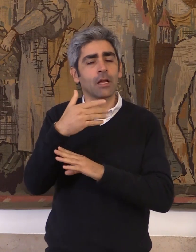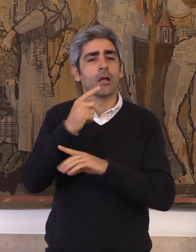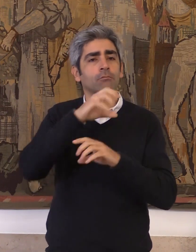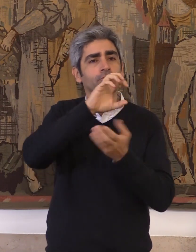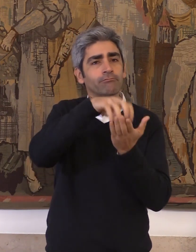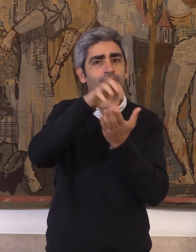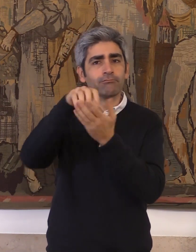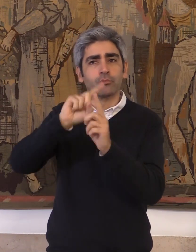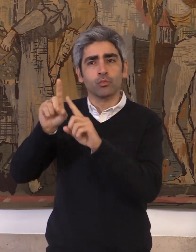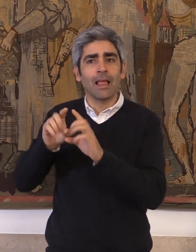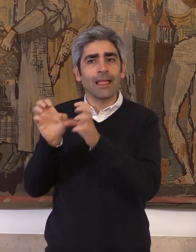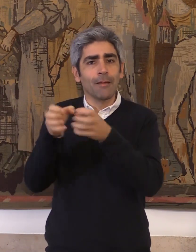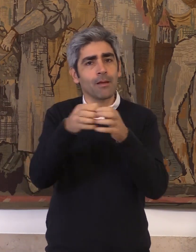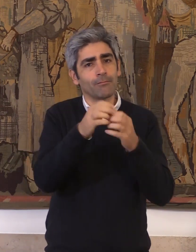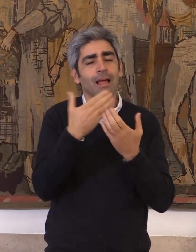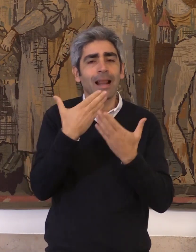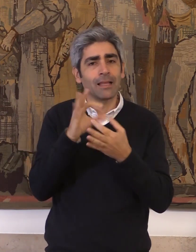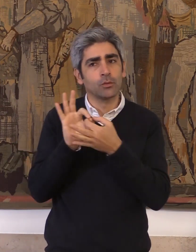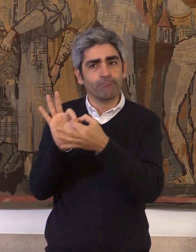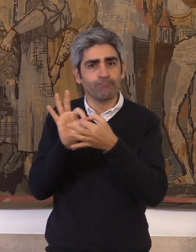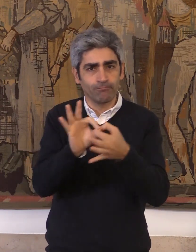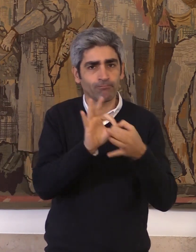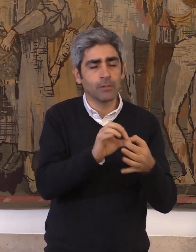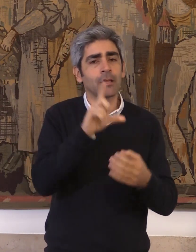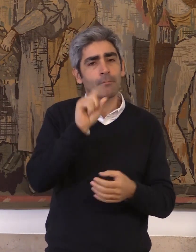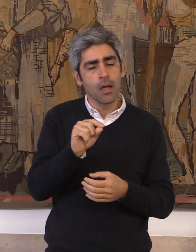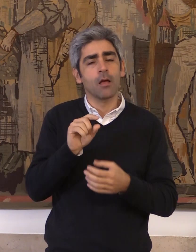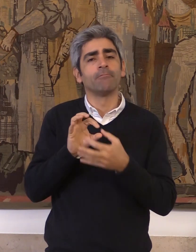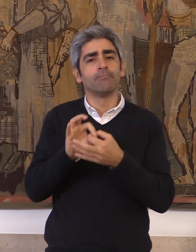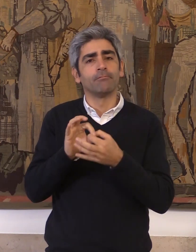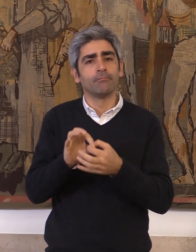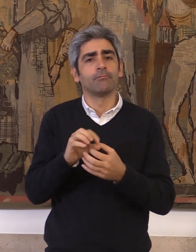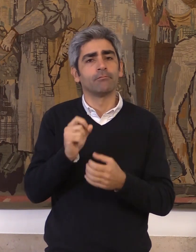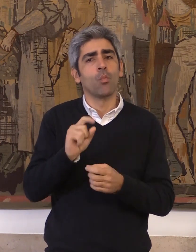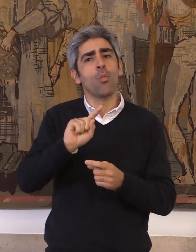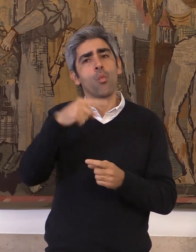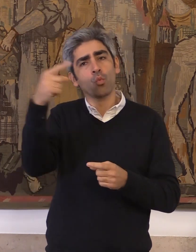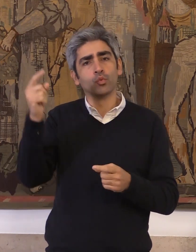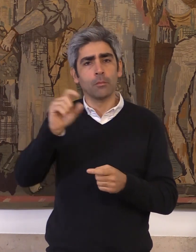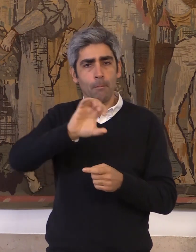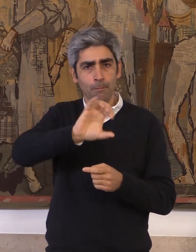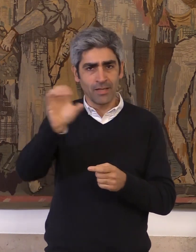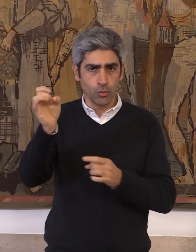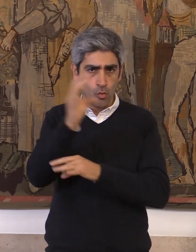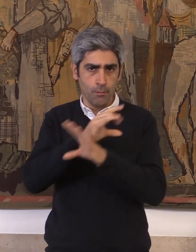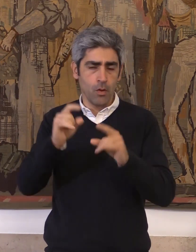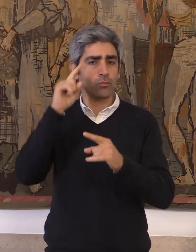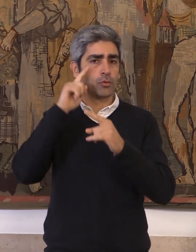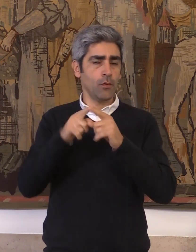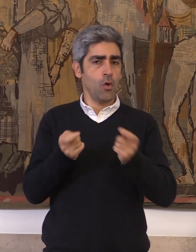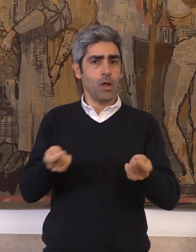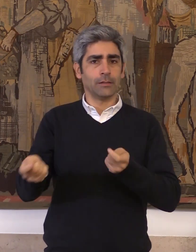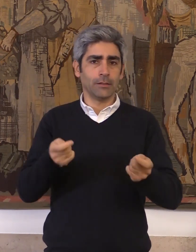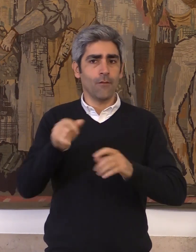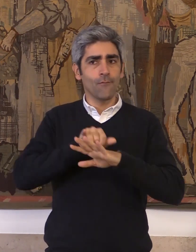e respectivas equipas, que também agradeço. E colaboramos com outros países europeus na organização de